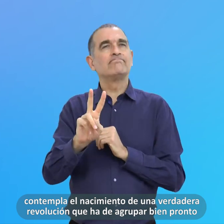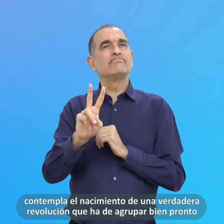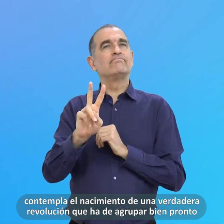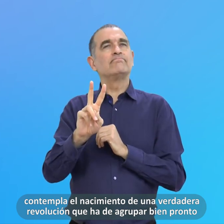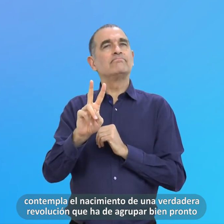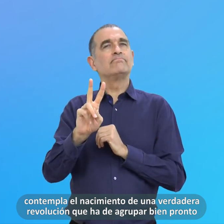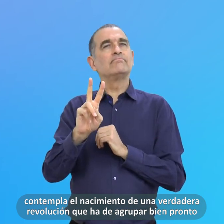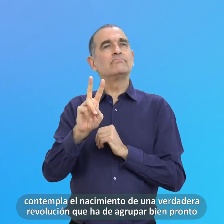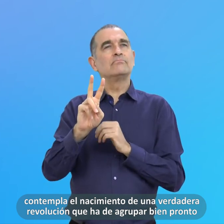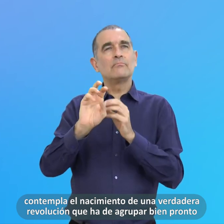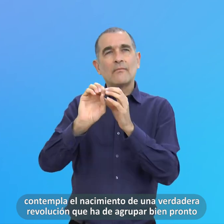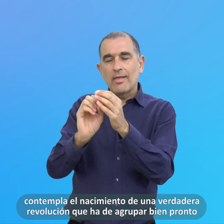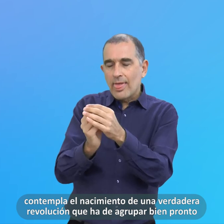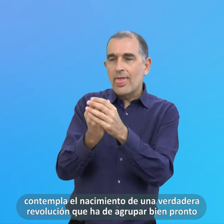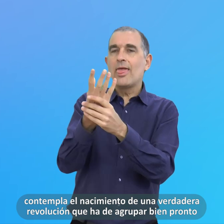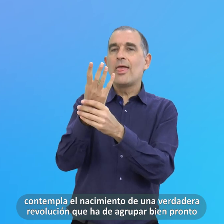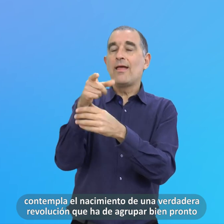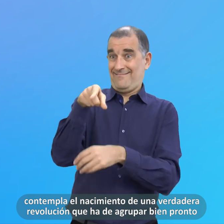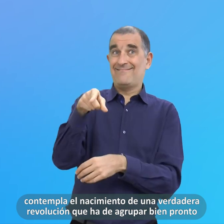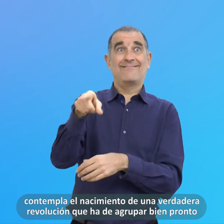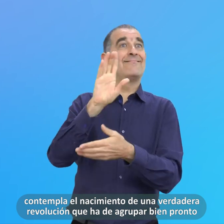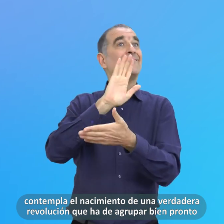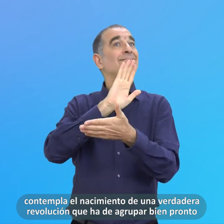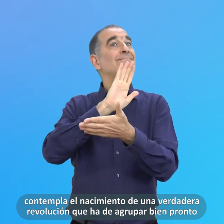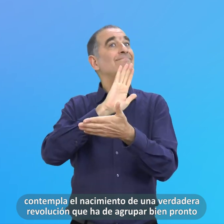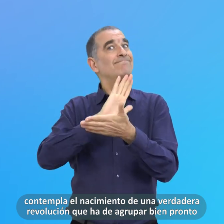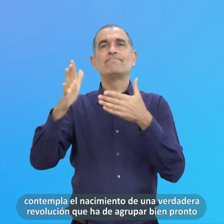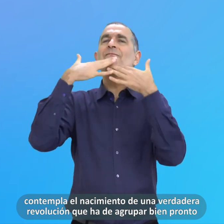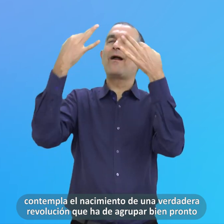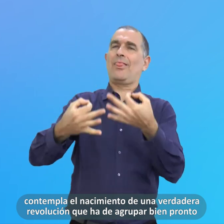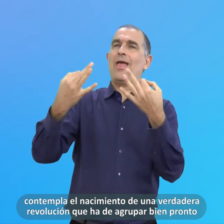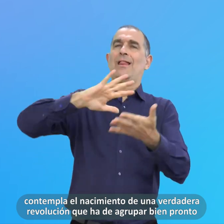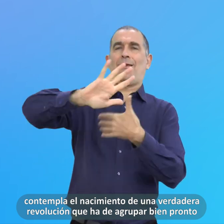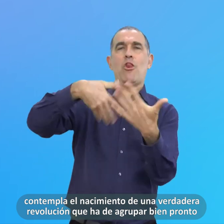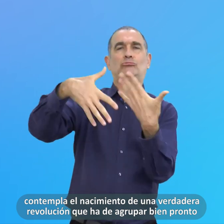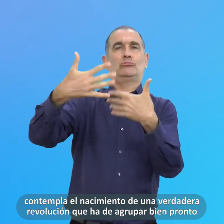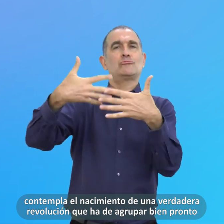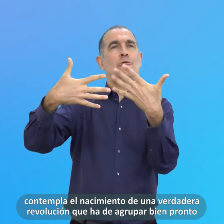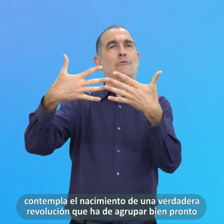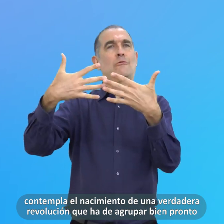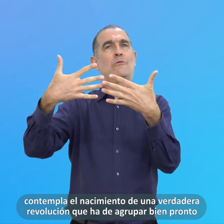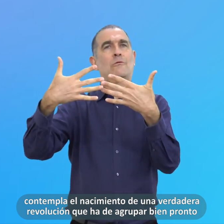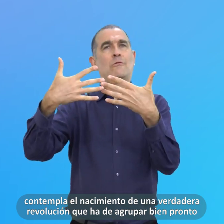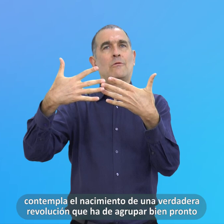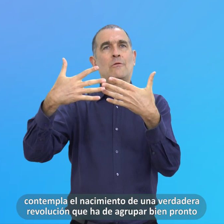De Una Verdadera Revolución Que Ha De